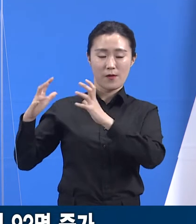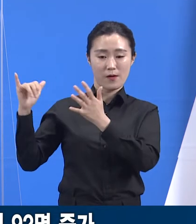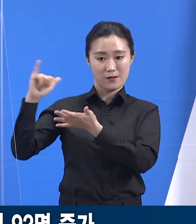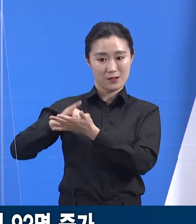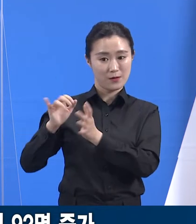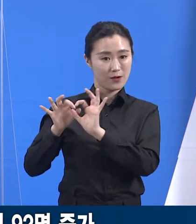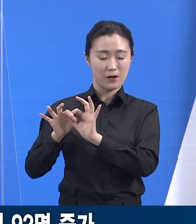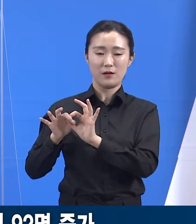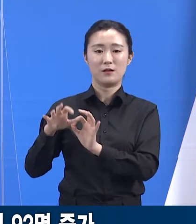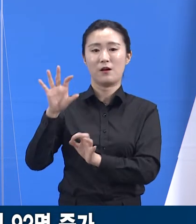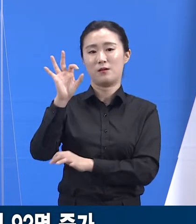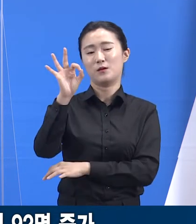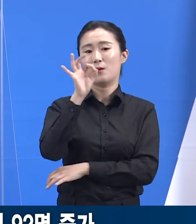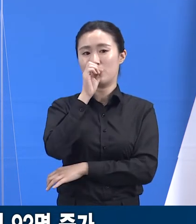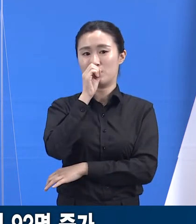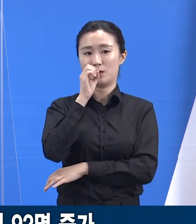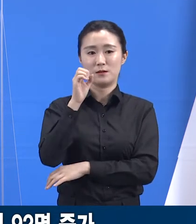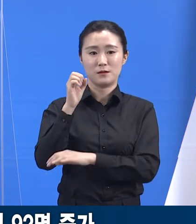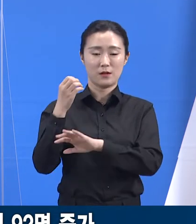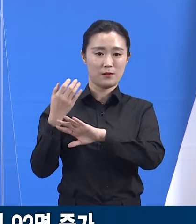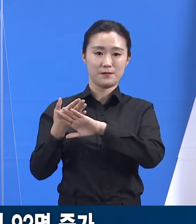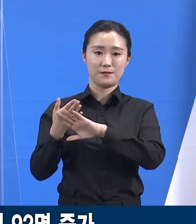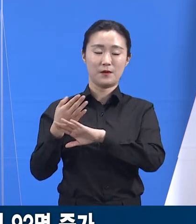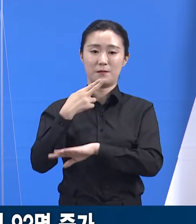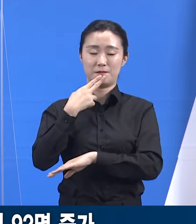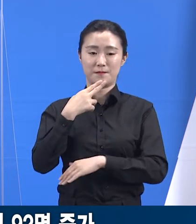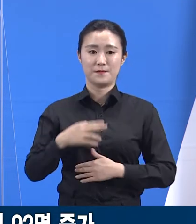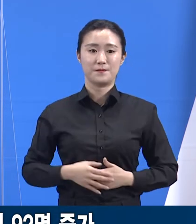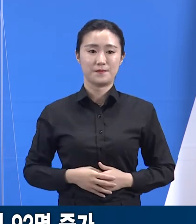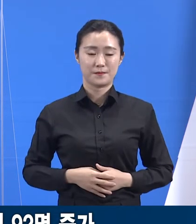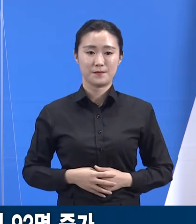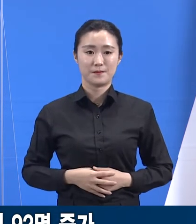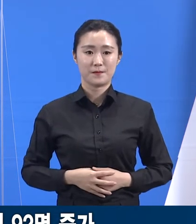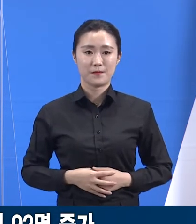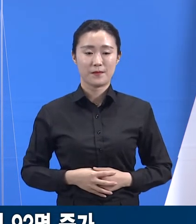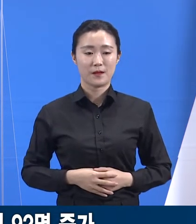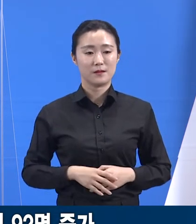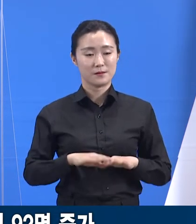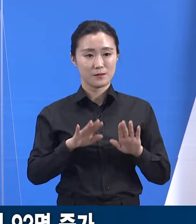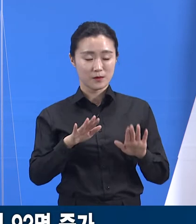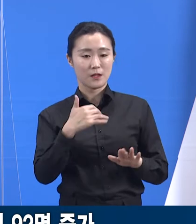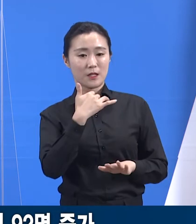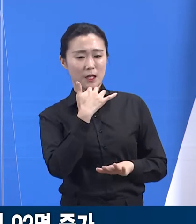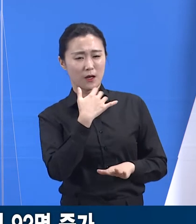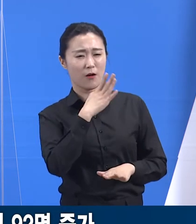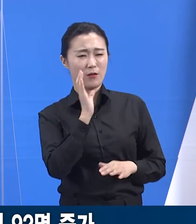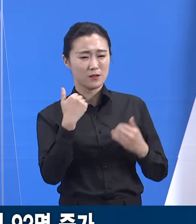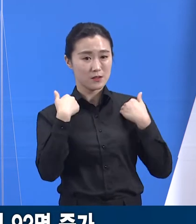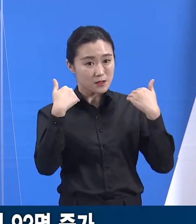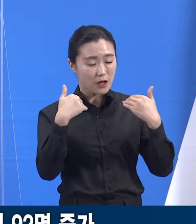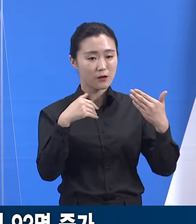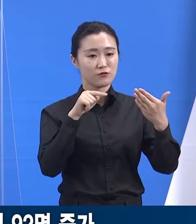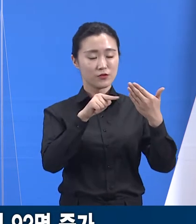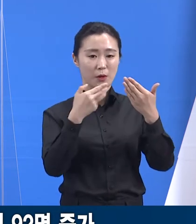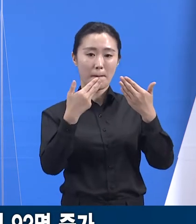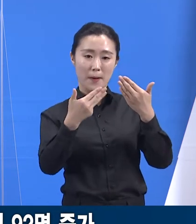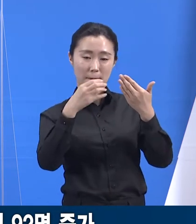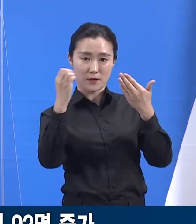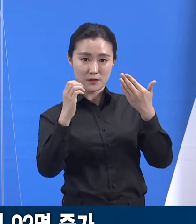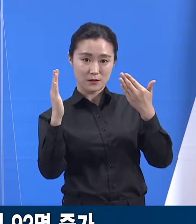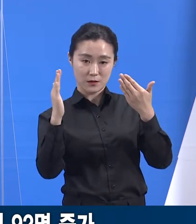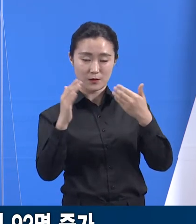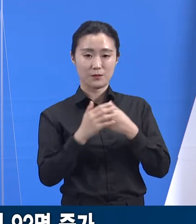신규 확진자 중 60세 이상 고령자는 9명으로 9.8%를 차지합니다. 감염 경로를 알 수 없는